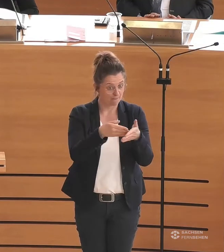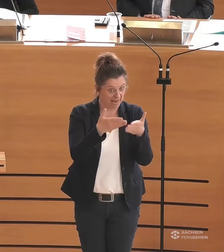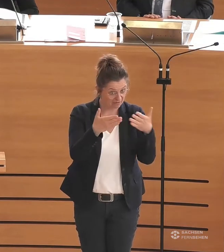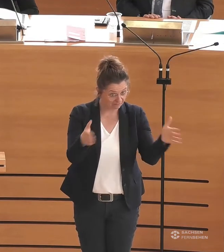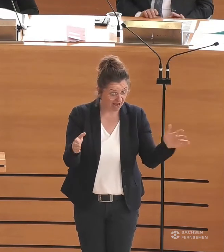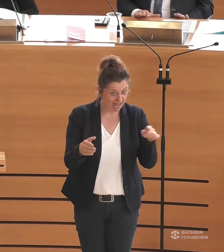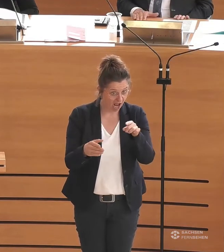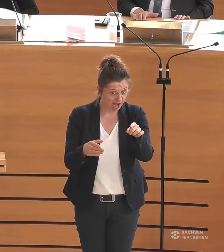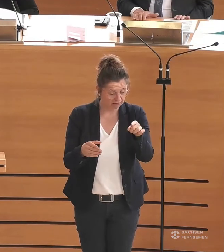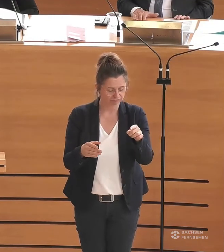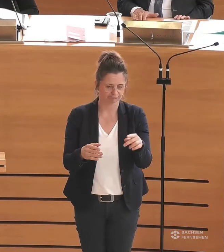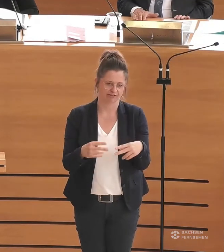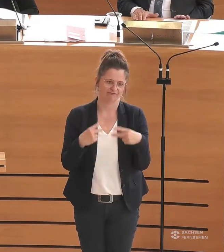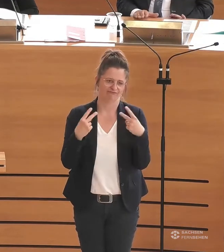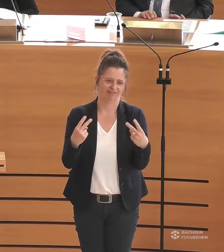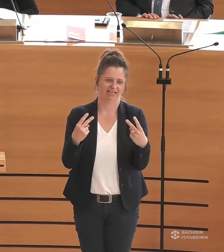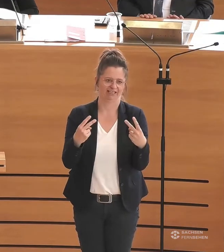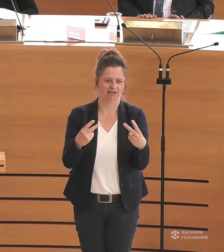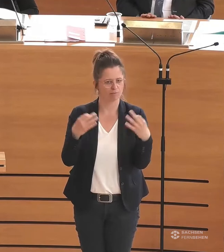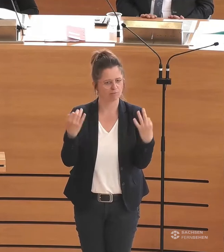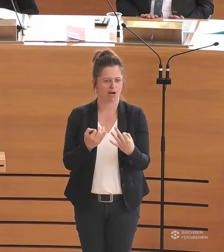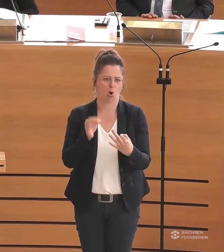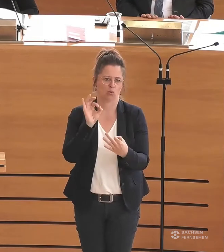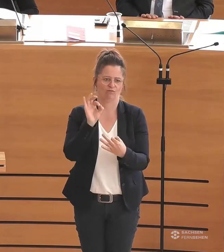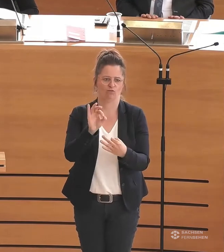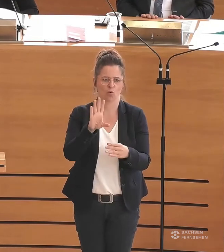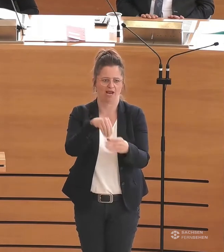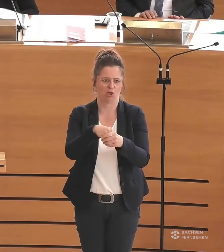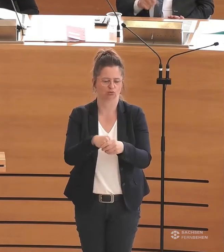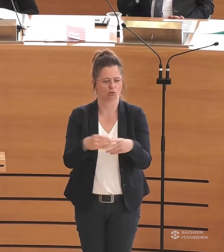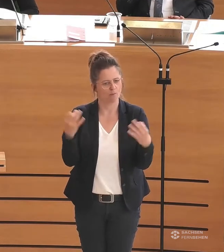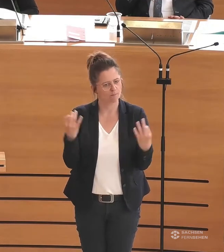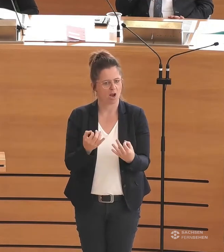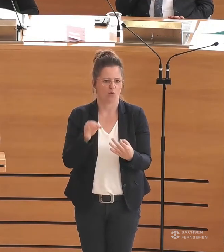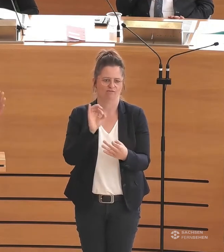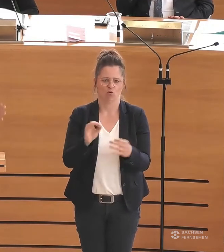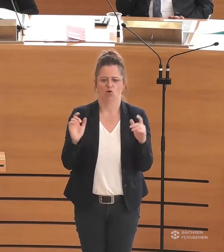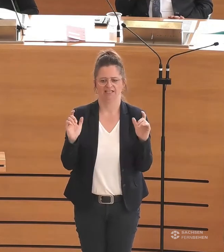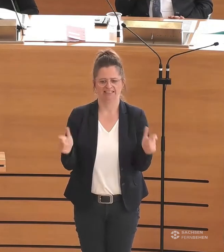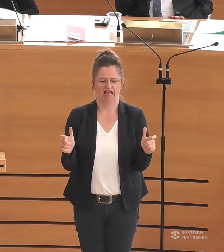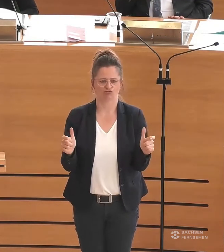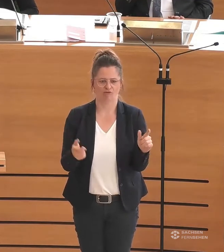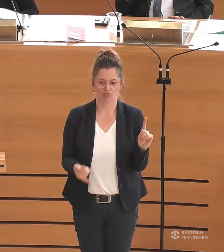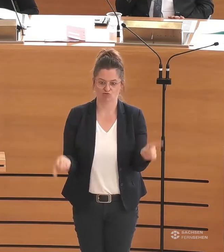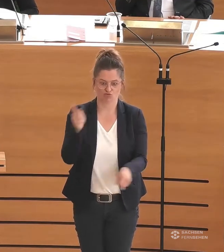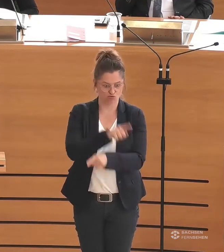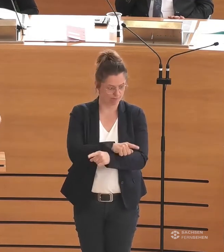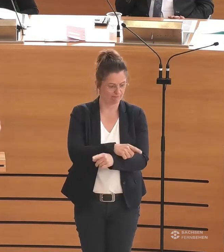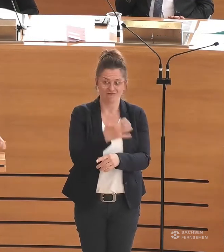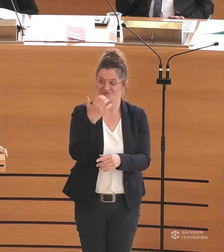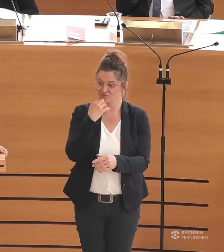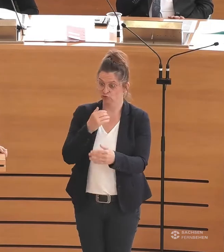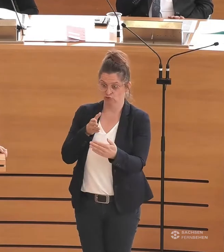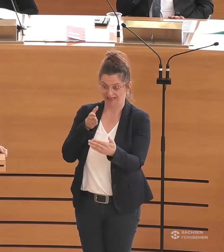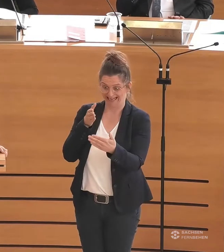wichtiger Baustein für Inklusion in unserer Gesellschaft. Und andersrum, um die Inklusion wiederum auch